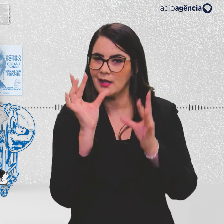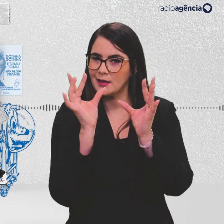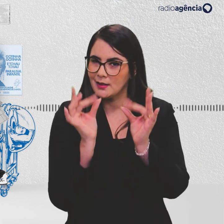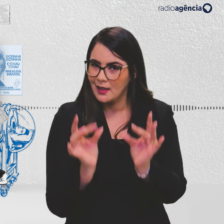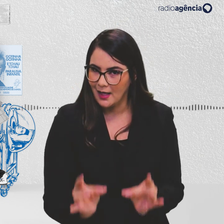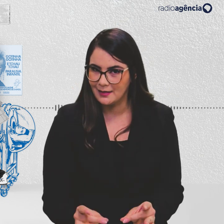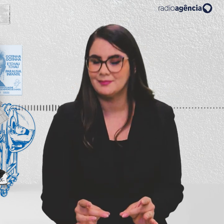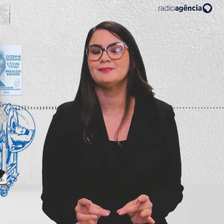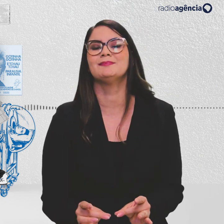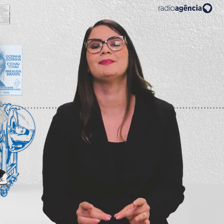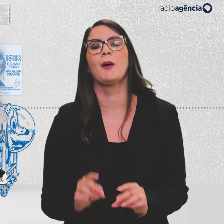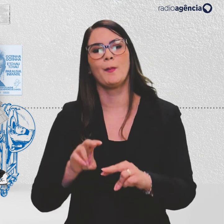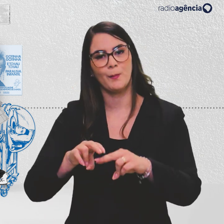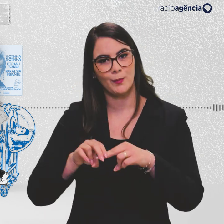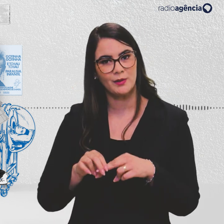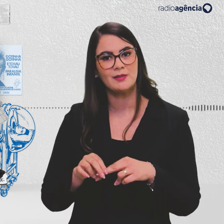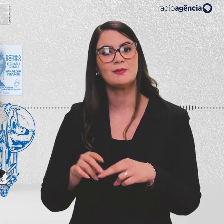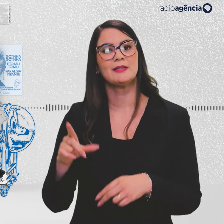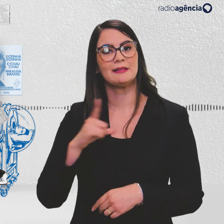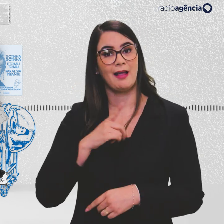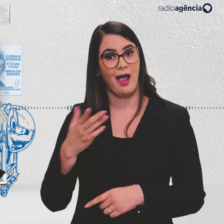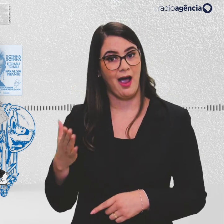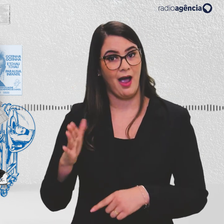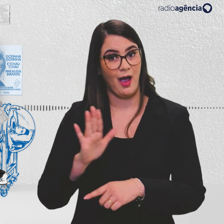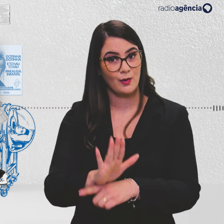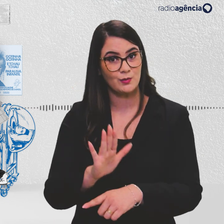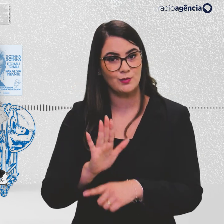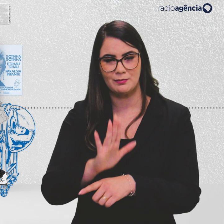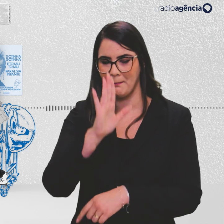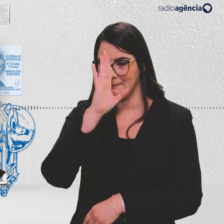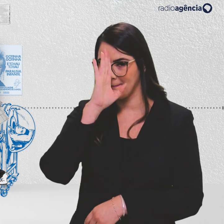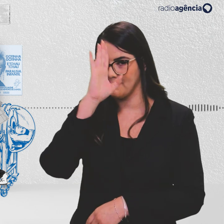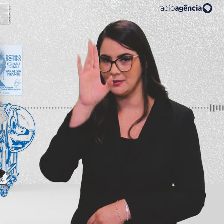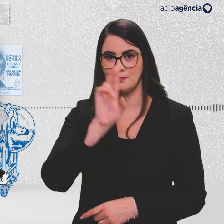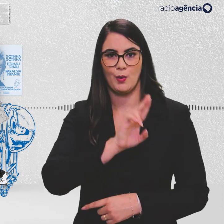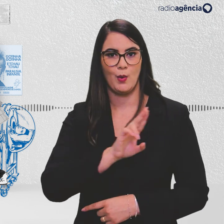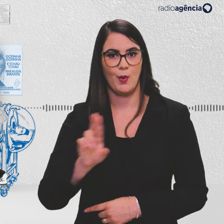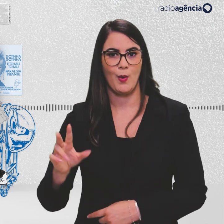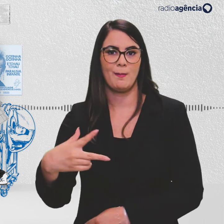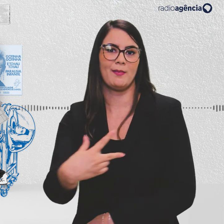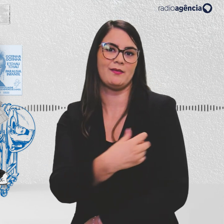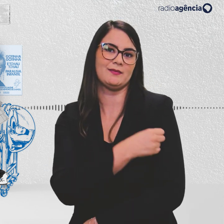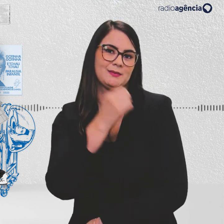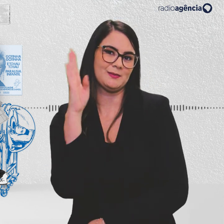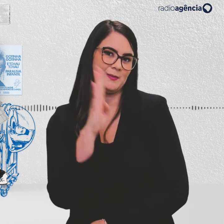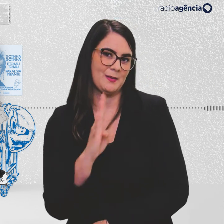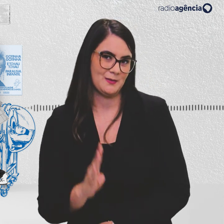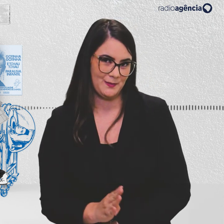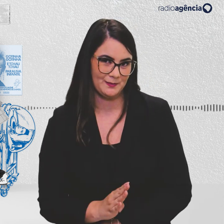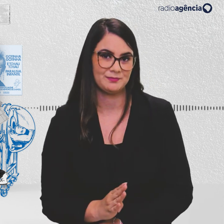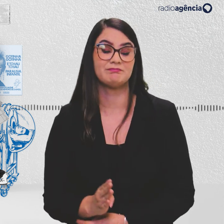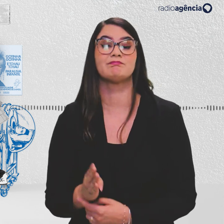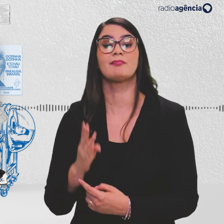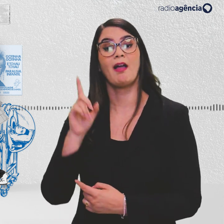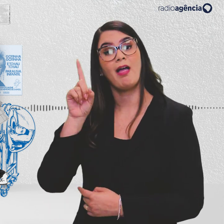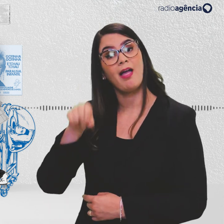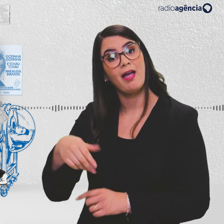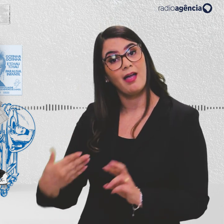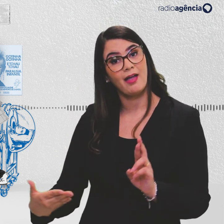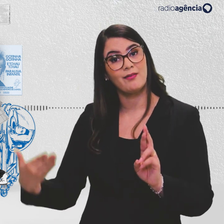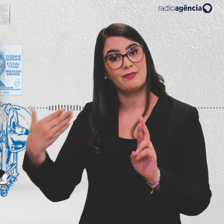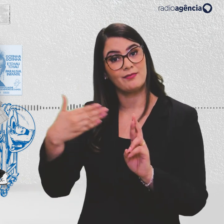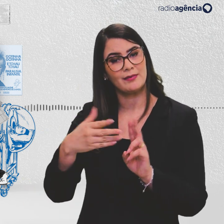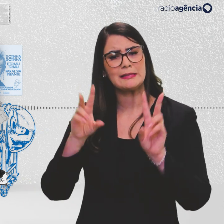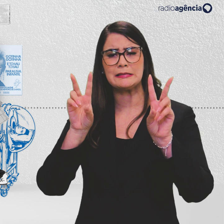detalhes. E para isso, vamos ter a ajuda de um dos principais nomes da vacinação no Brasil. Uma grande referência